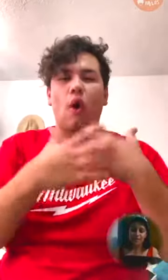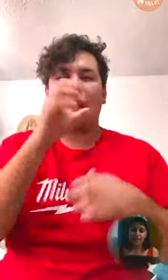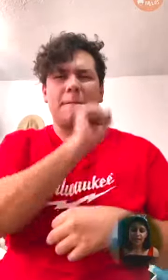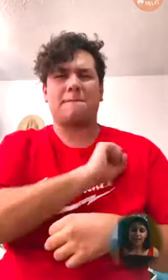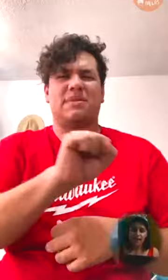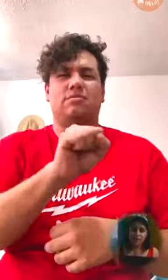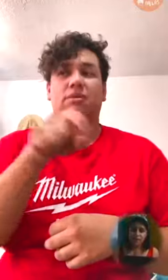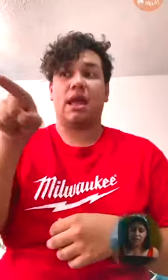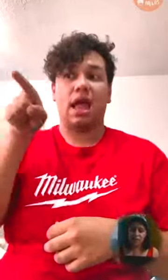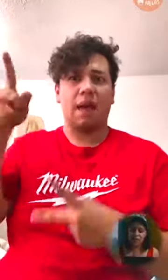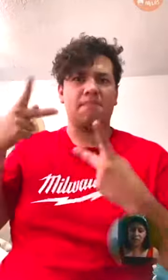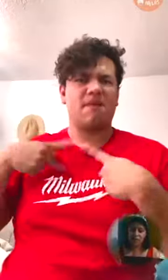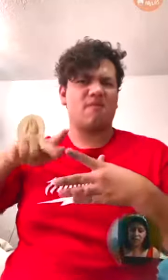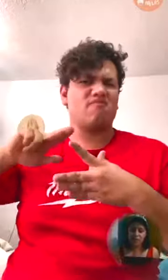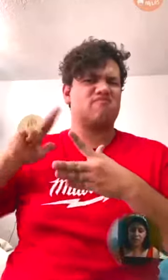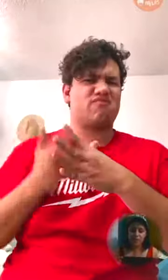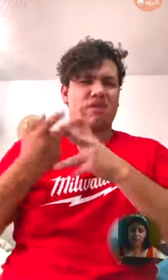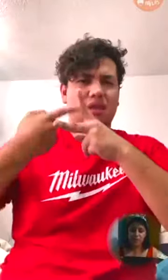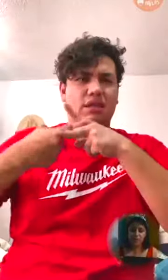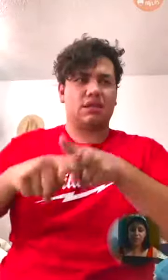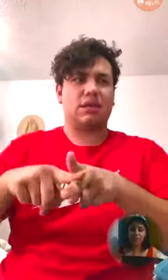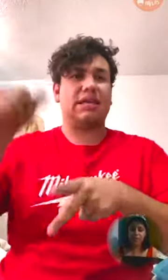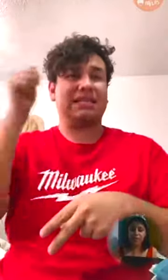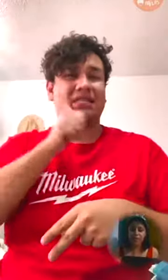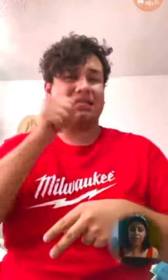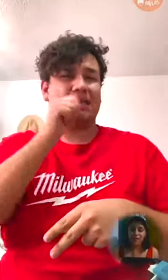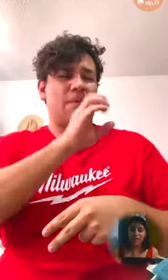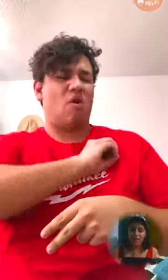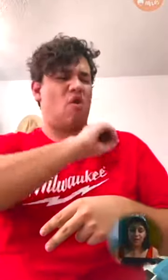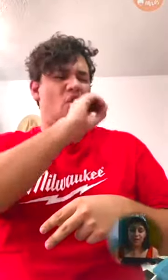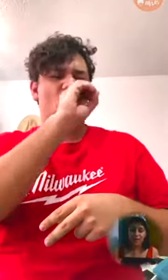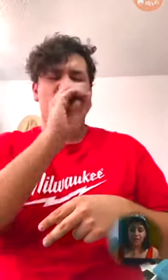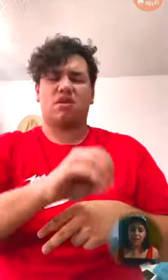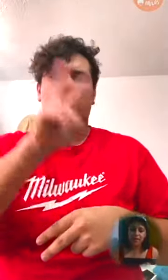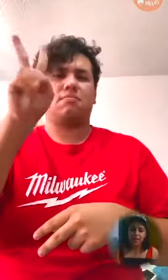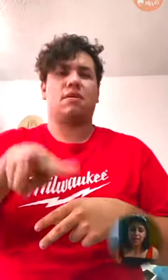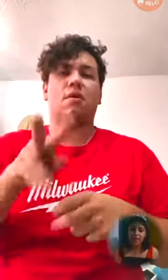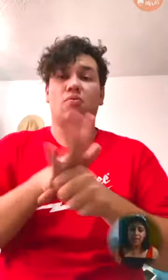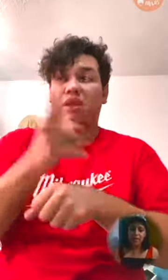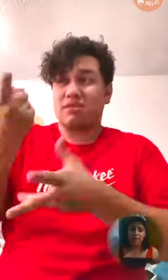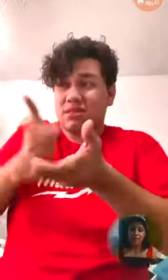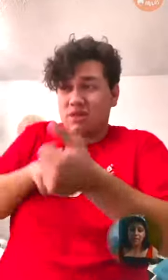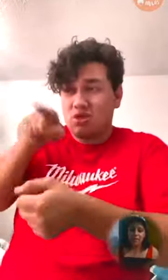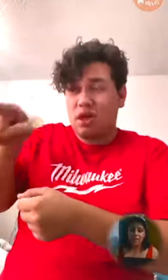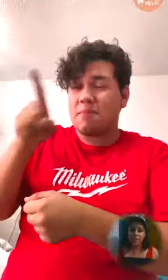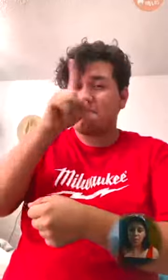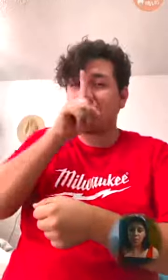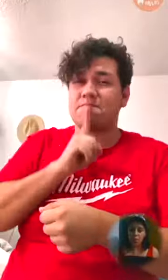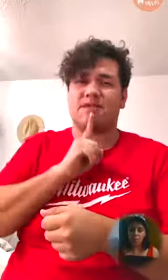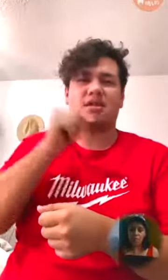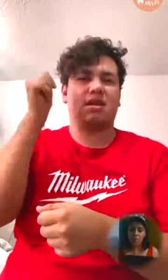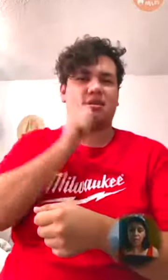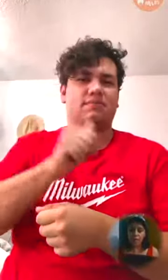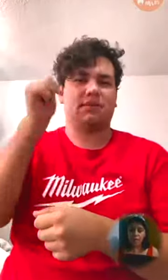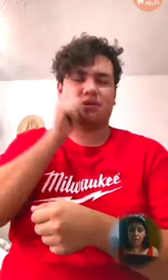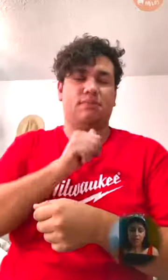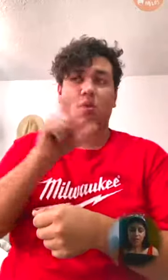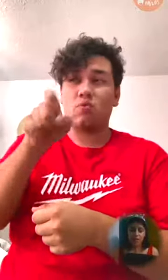Él ha sido asesino desde el principio y siempre ha odiado la verdad, porque en él no hay verdad. Cuando miente, actúa de